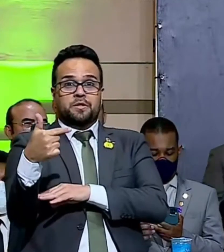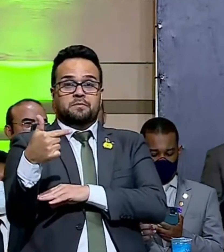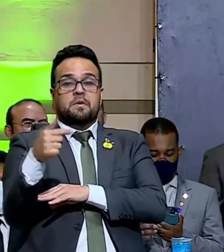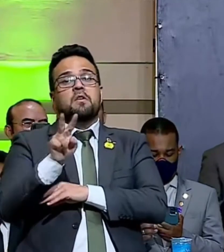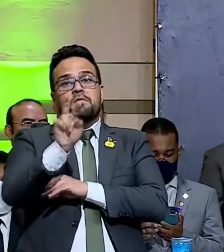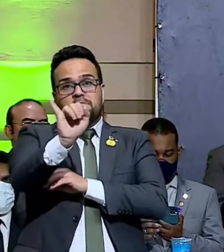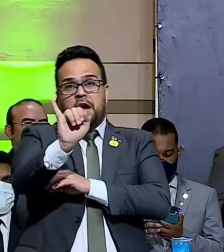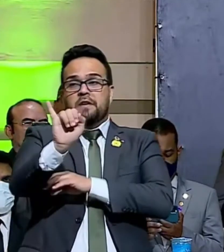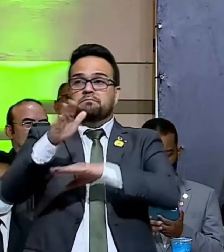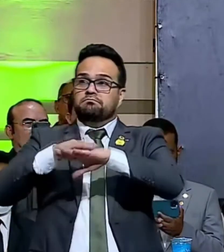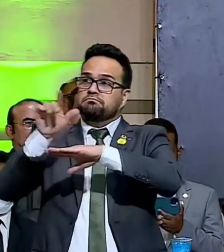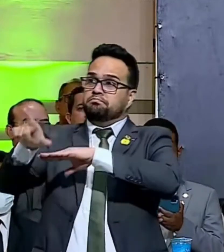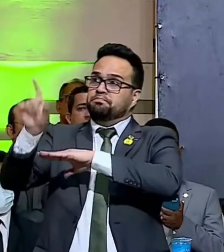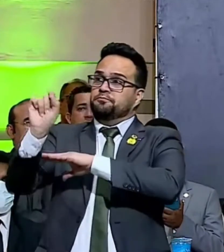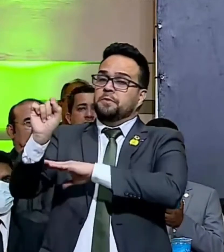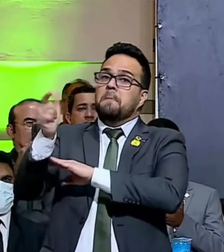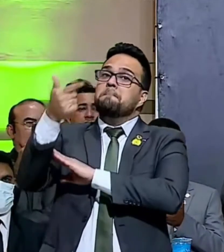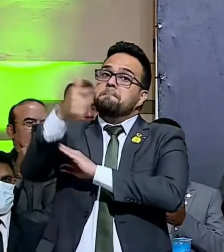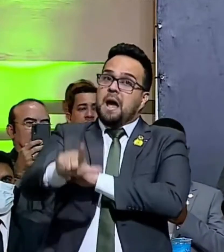indicará